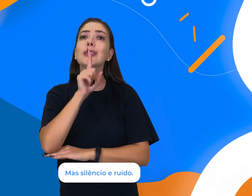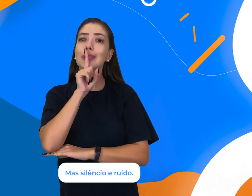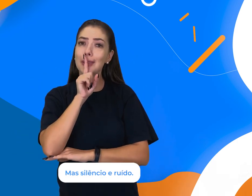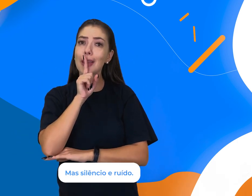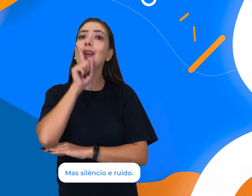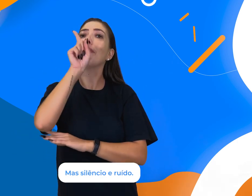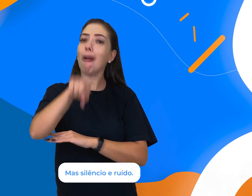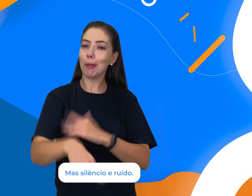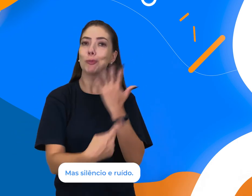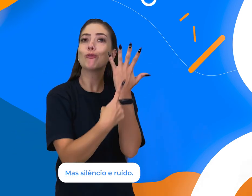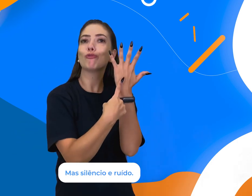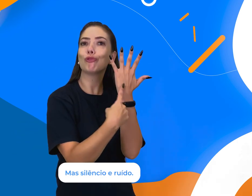silêncio e ruído?